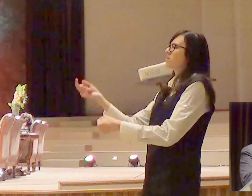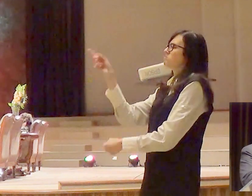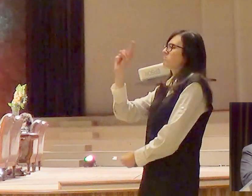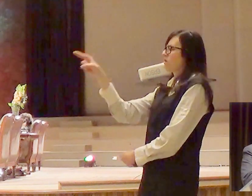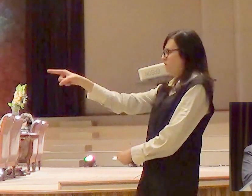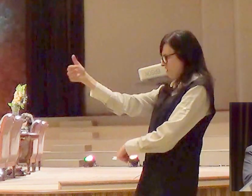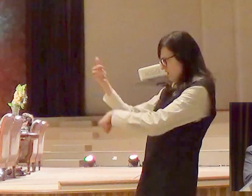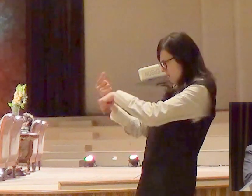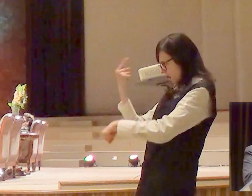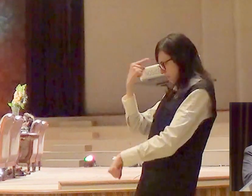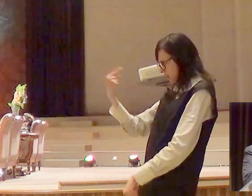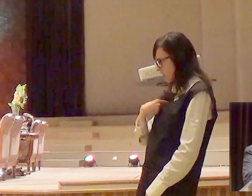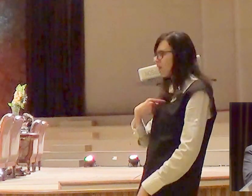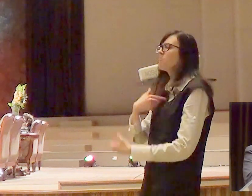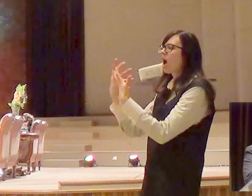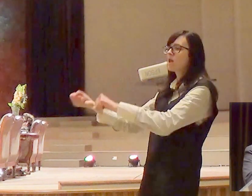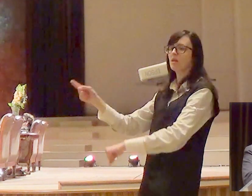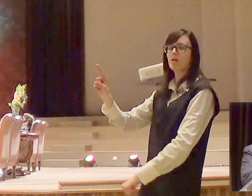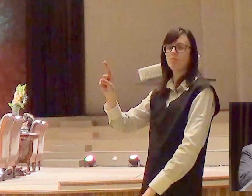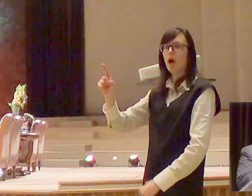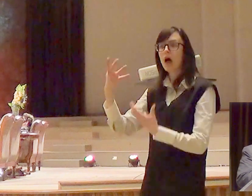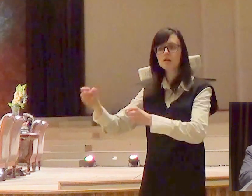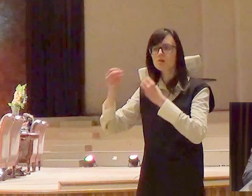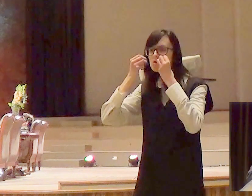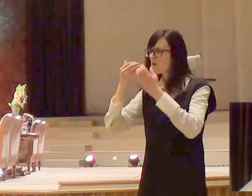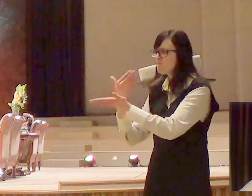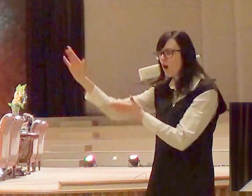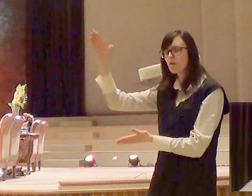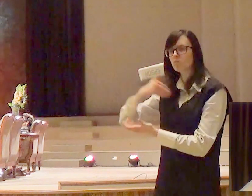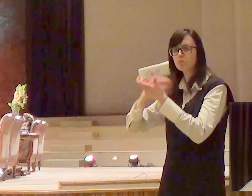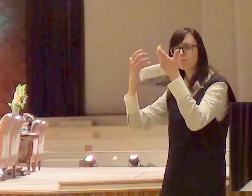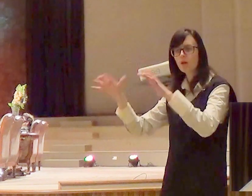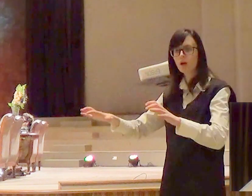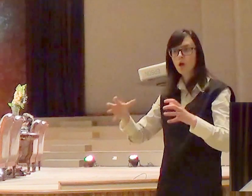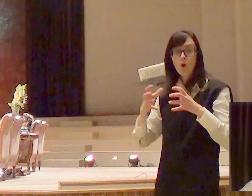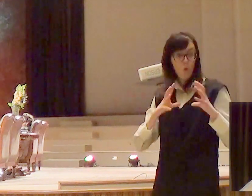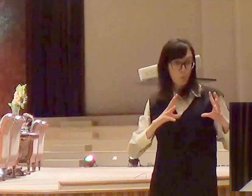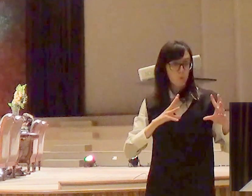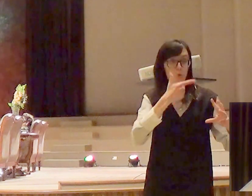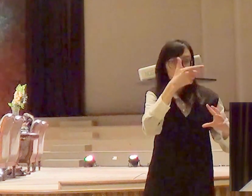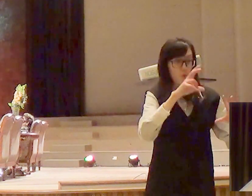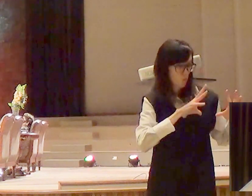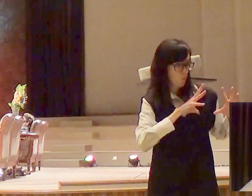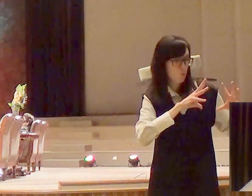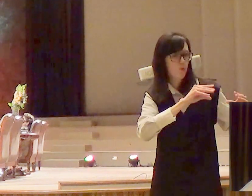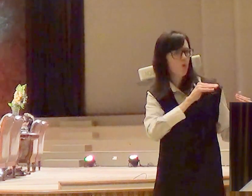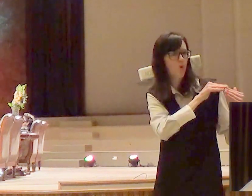sua autoridade, Moisés. A assembleia sempre será maior que uma pessoa.